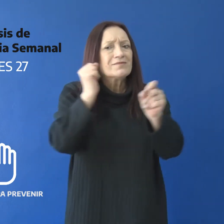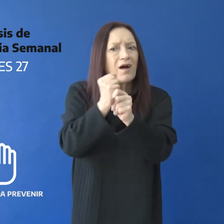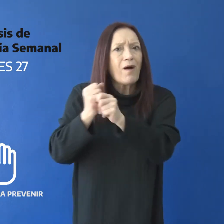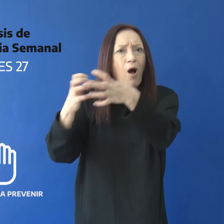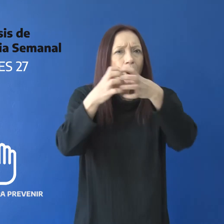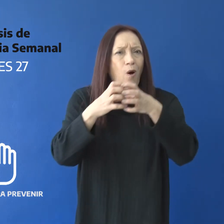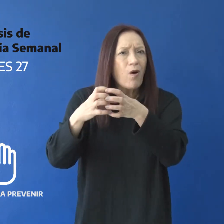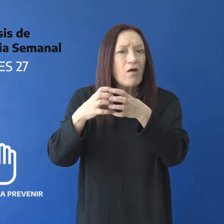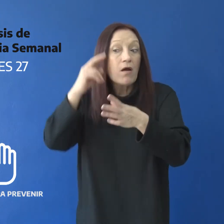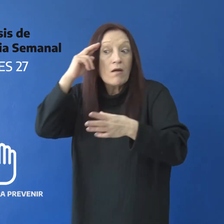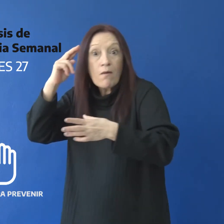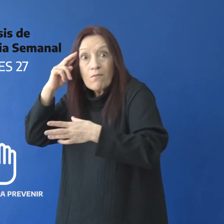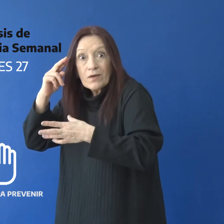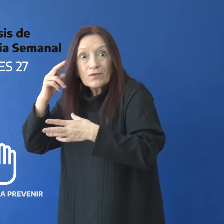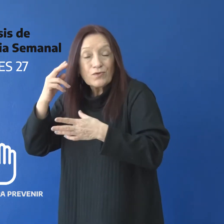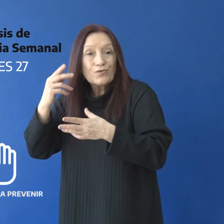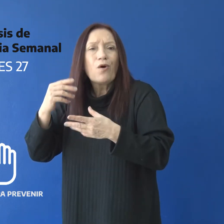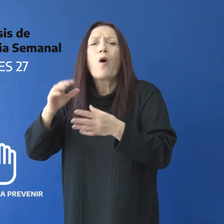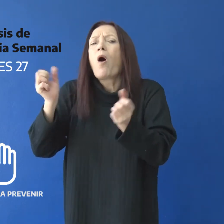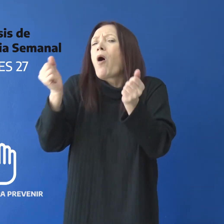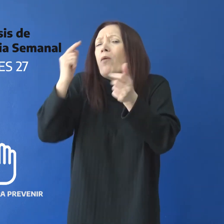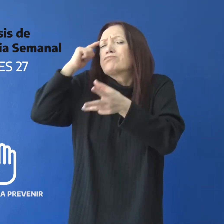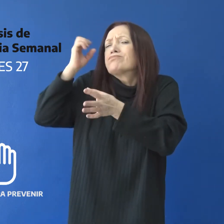y el respeto mutuo a través del arte y la cultura.